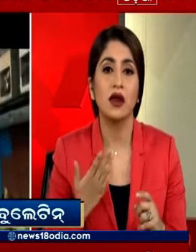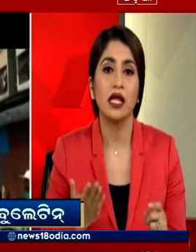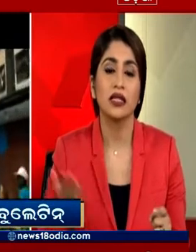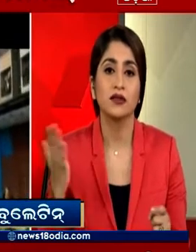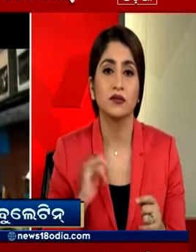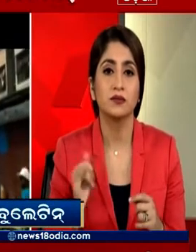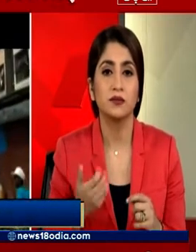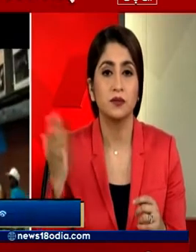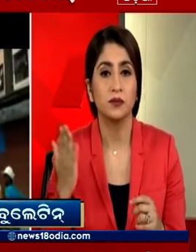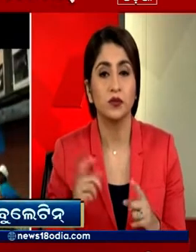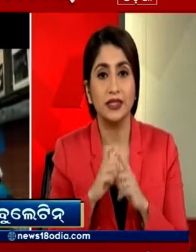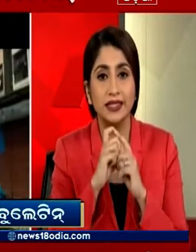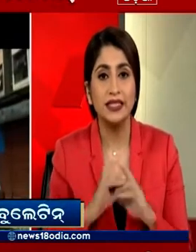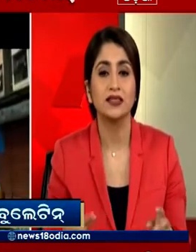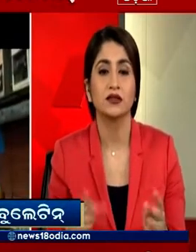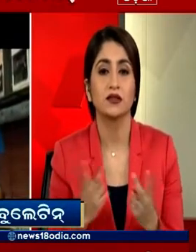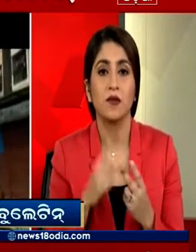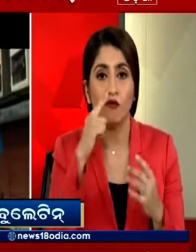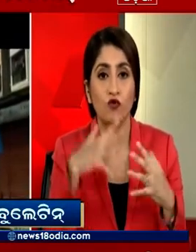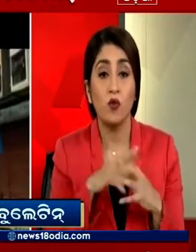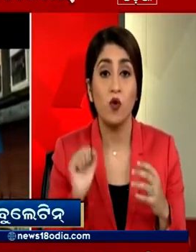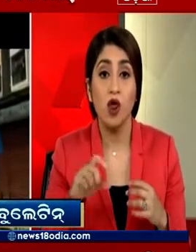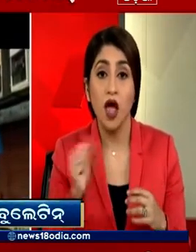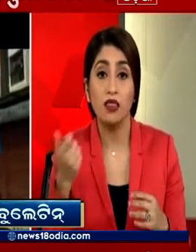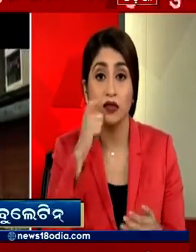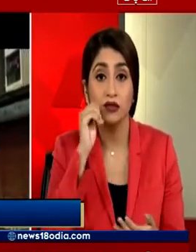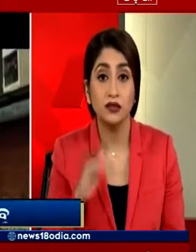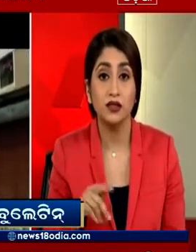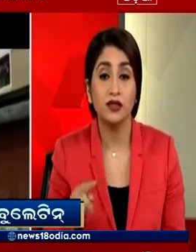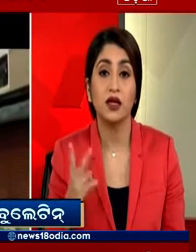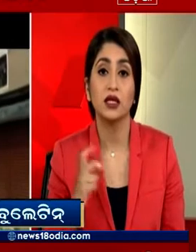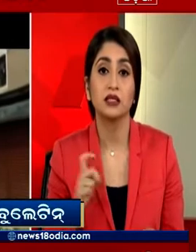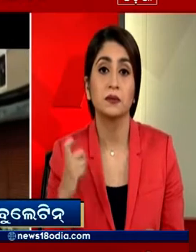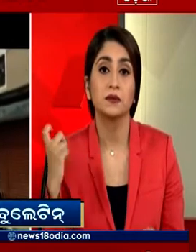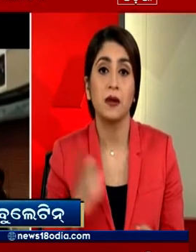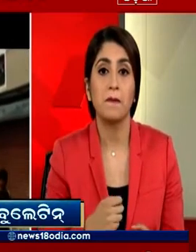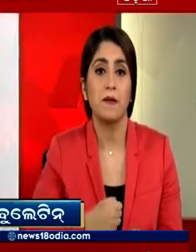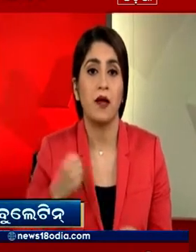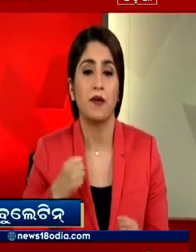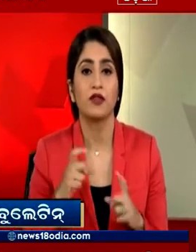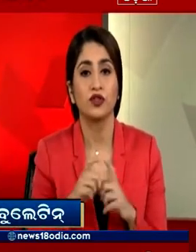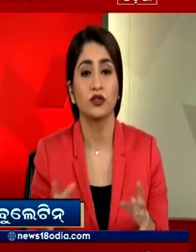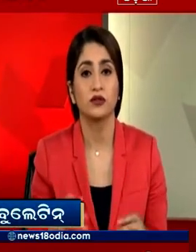रहा था इसी दौरान महिला का दूसरा बेटा पीली शर्ट महेंने एक आदमी के साथ भी मारपीट करता दिखाई दिया